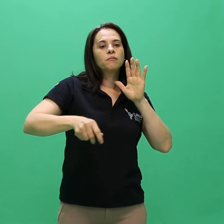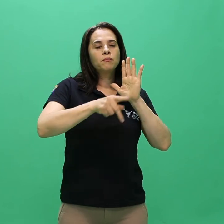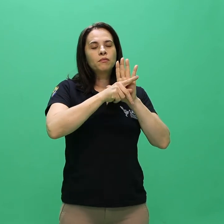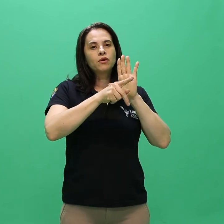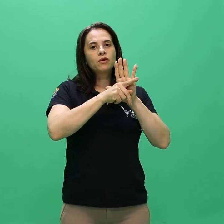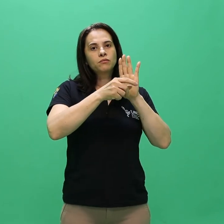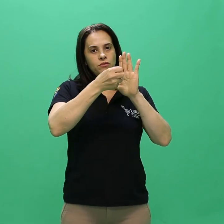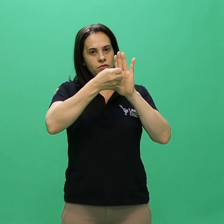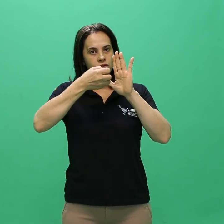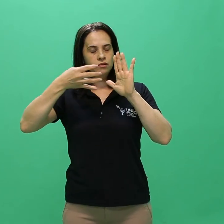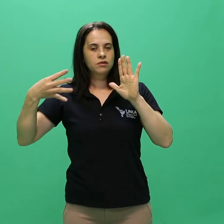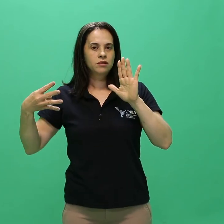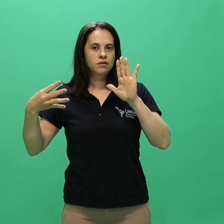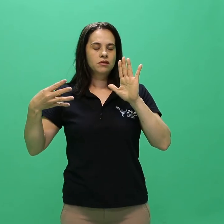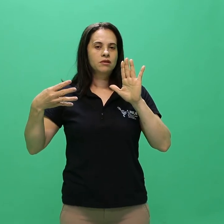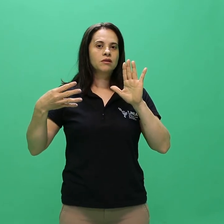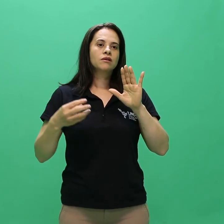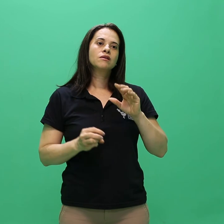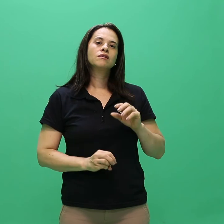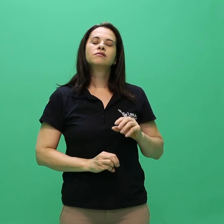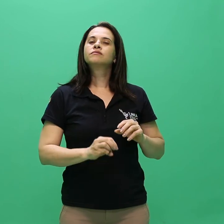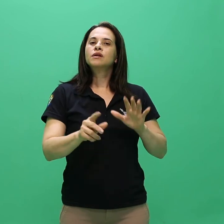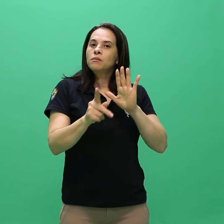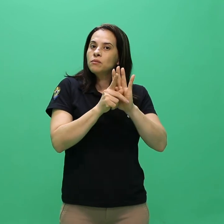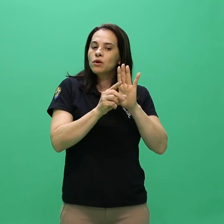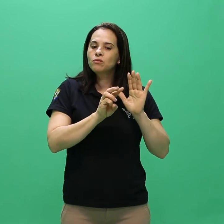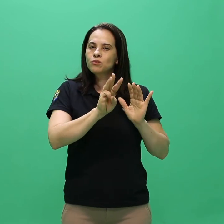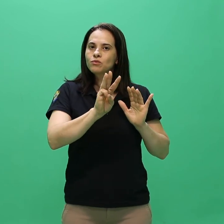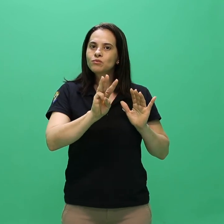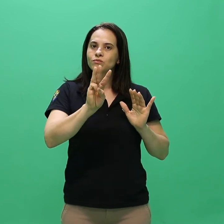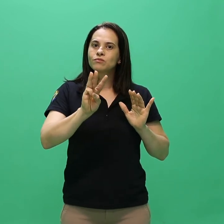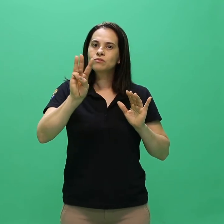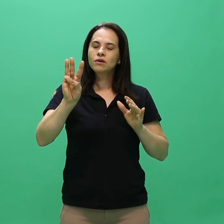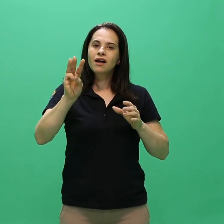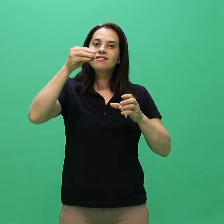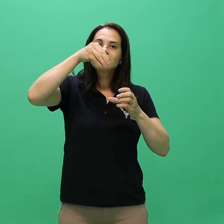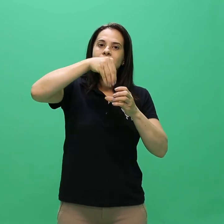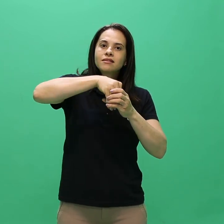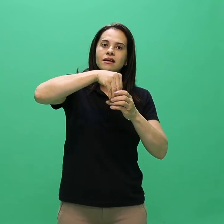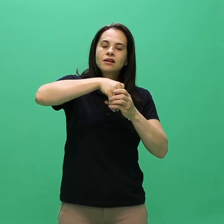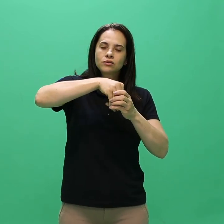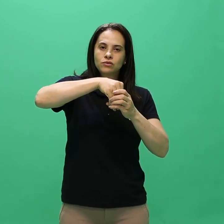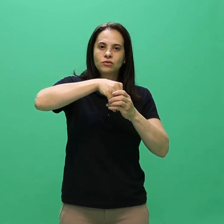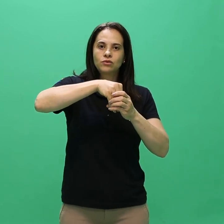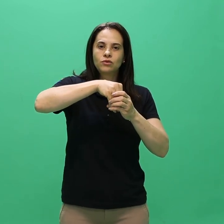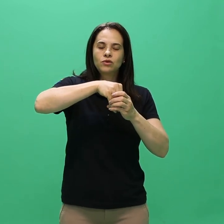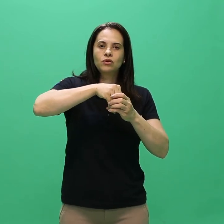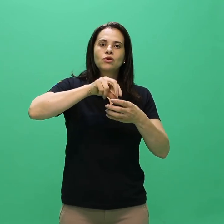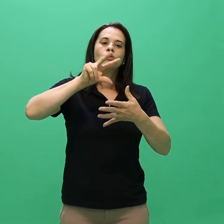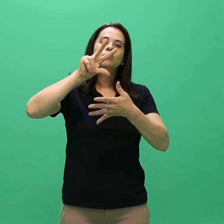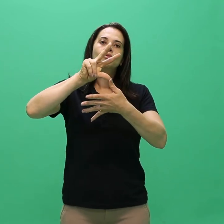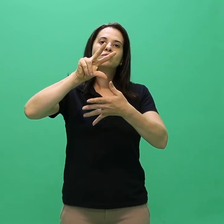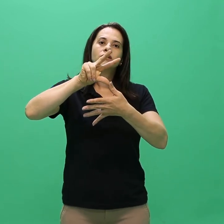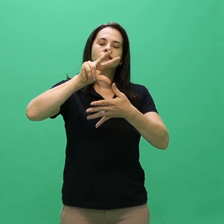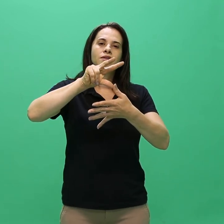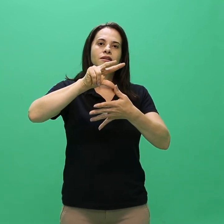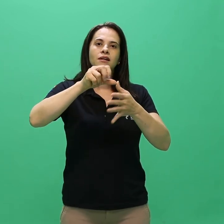de editais da Unila, conforme cronograma elencado no anexo 1 do presente edital.